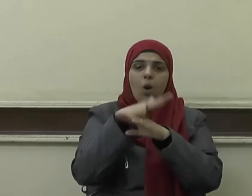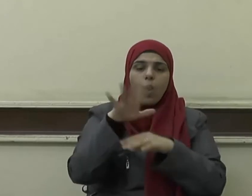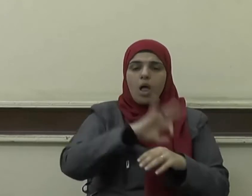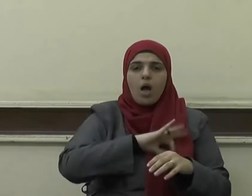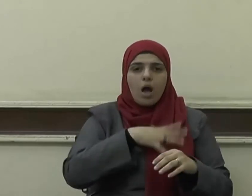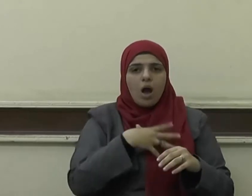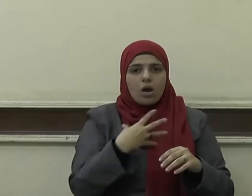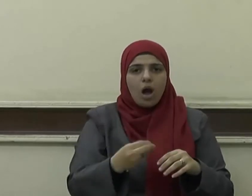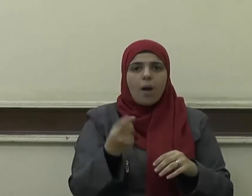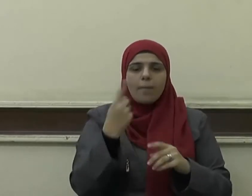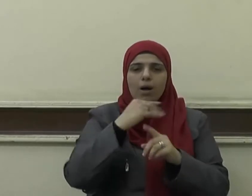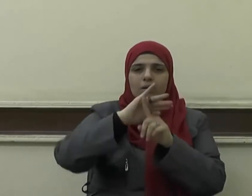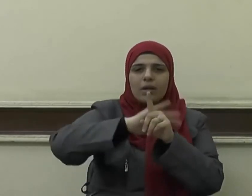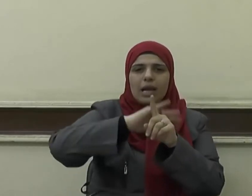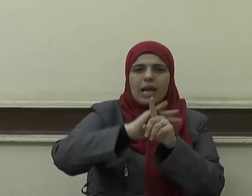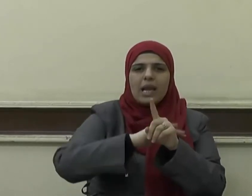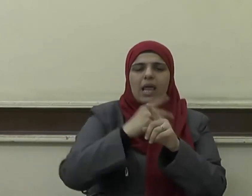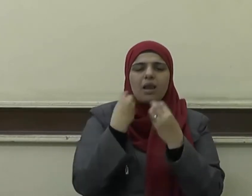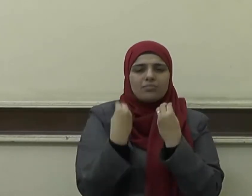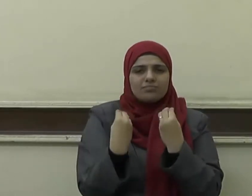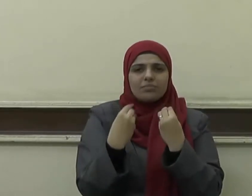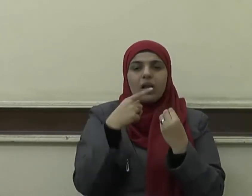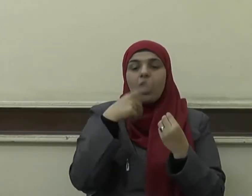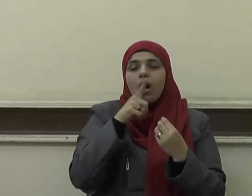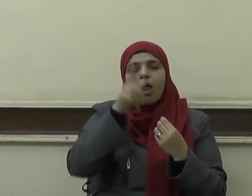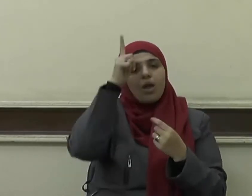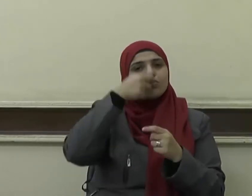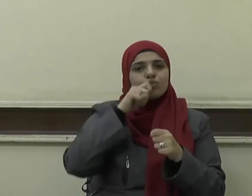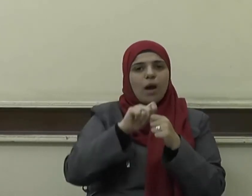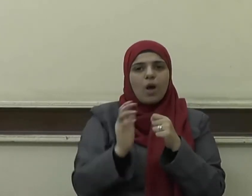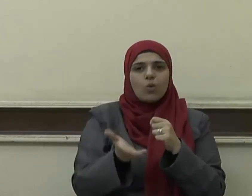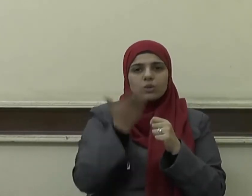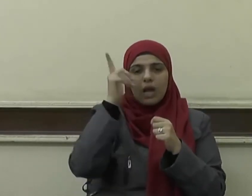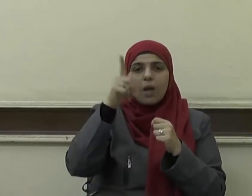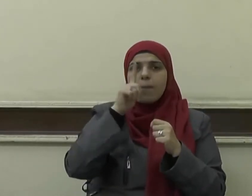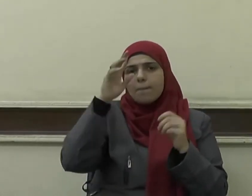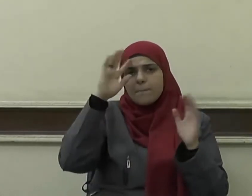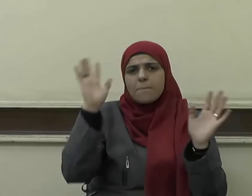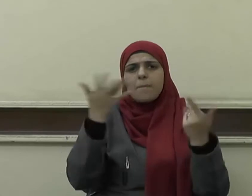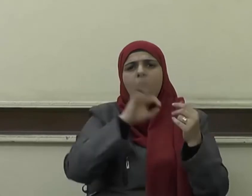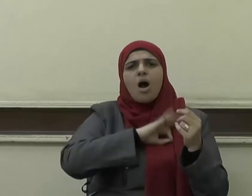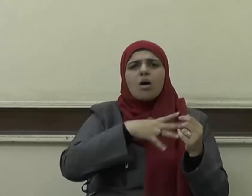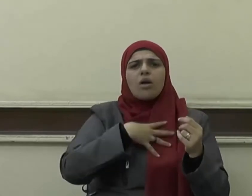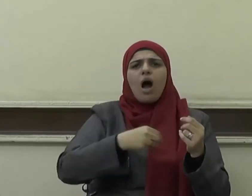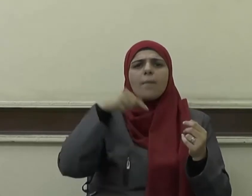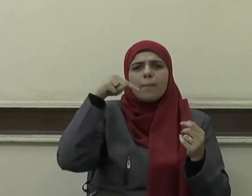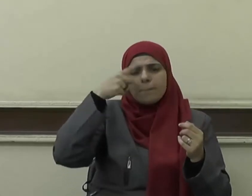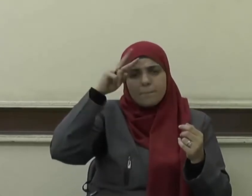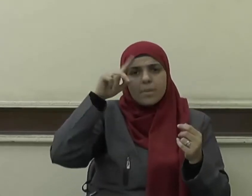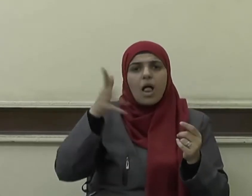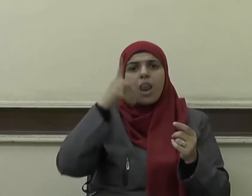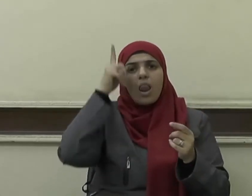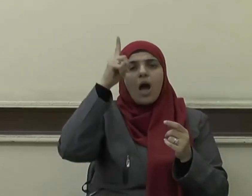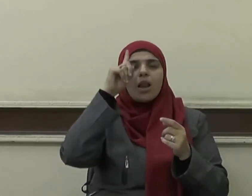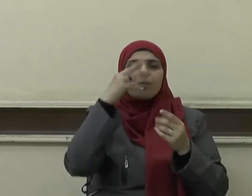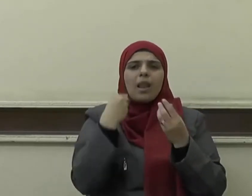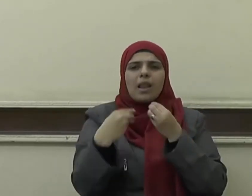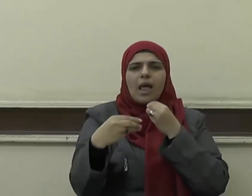تعالى فبما رحمة من الله لنت لهم ولو كنت فضا غليظ القلب لن